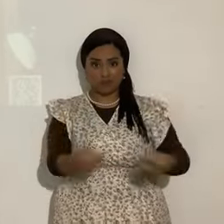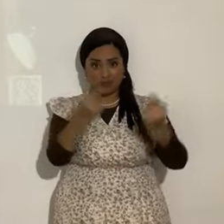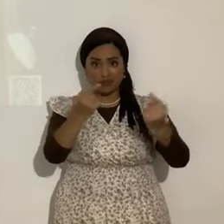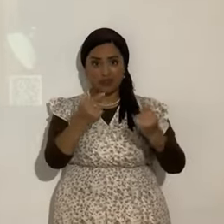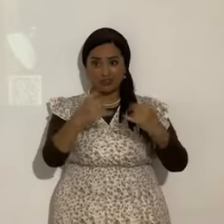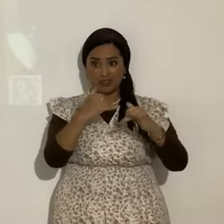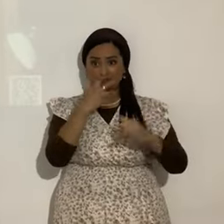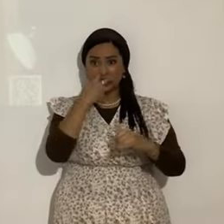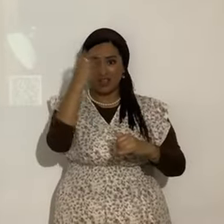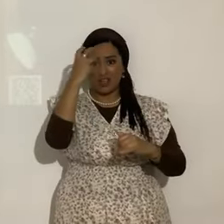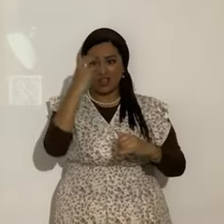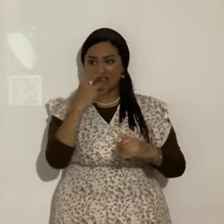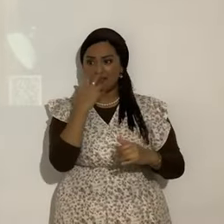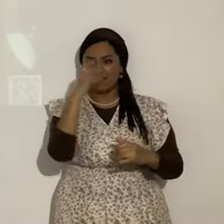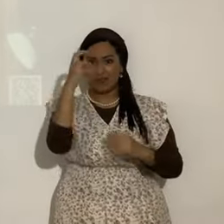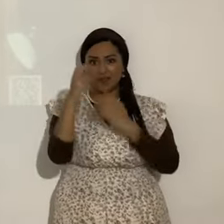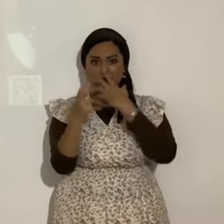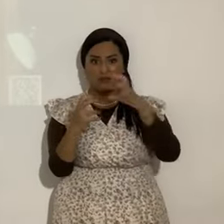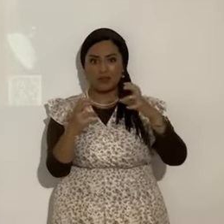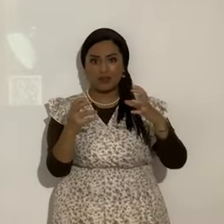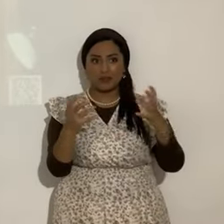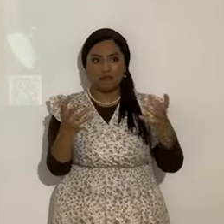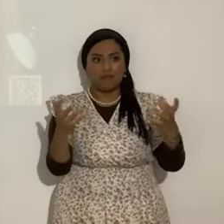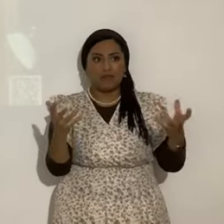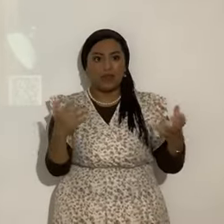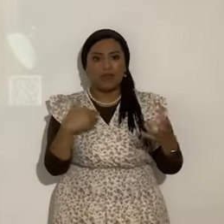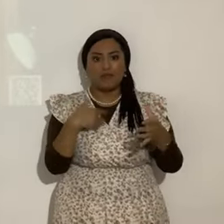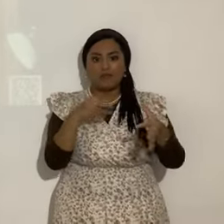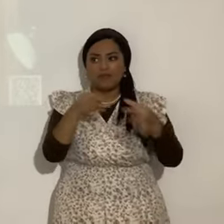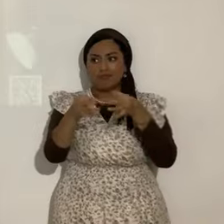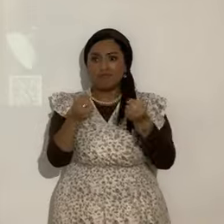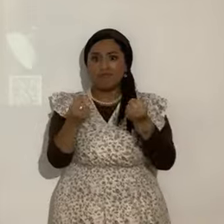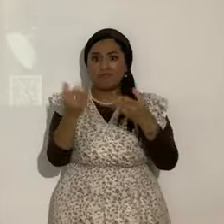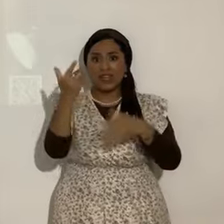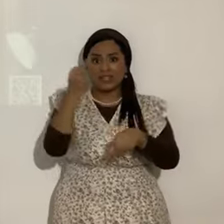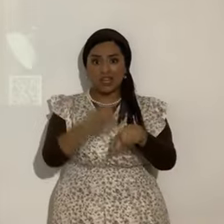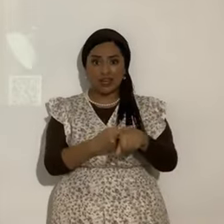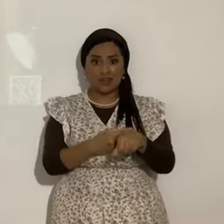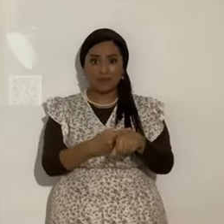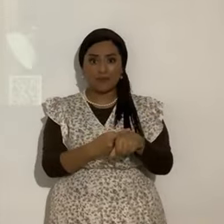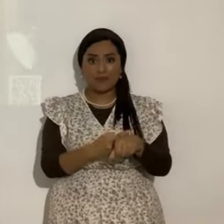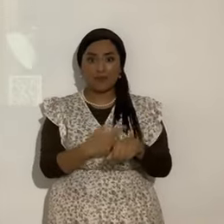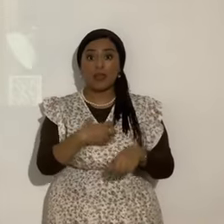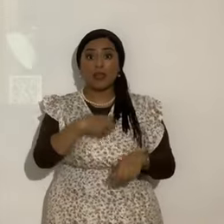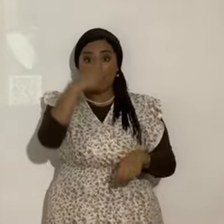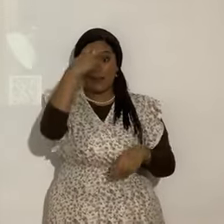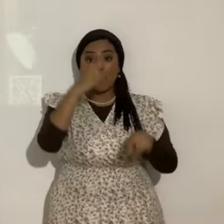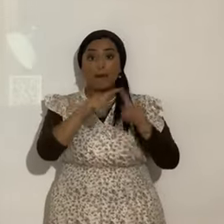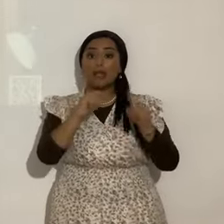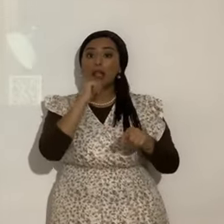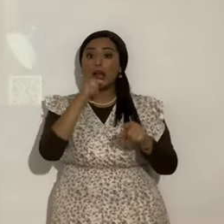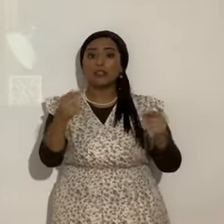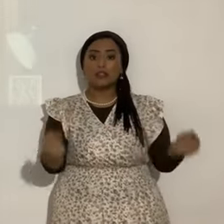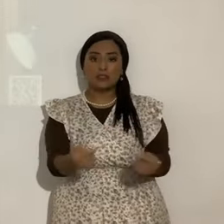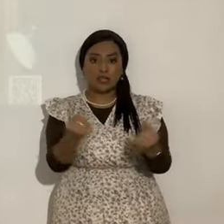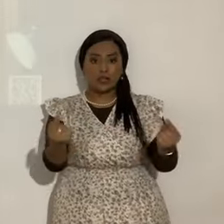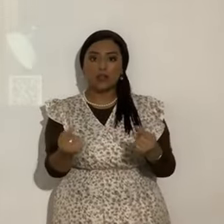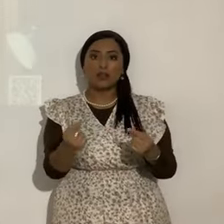Gritas. Etcétera. Etcétera. Por tanto. Y eso ya se ha amenizado muchas veces. A ir a ospero no pequeis. Y no se ponga el sol sobre vuestro